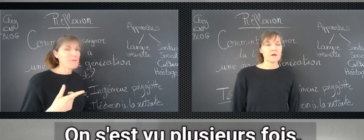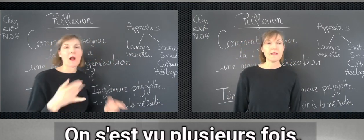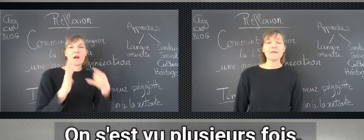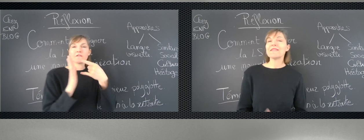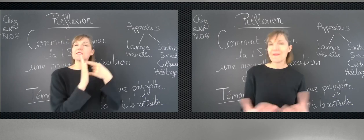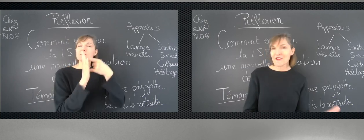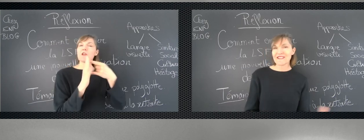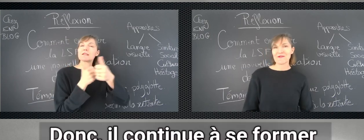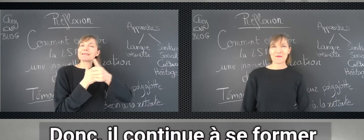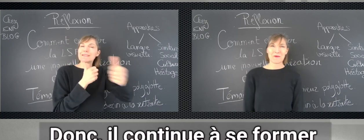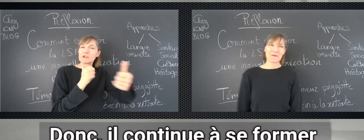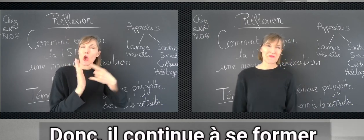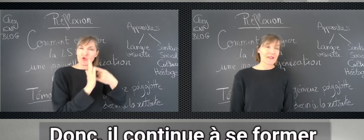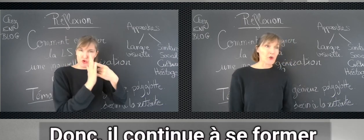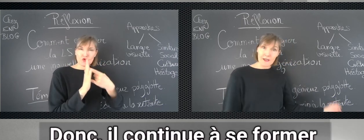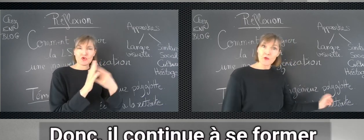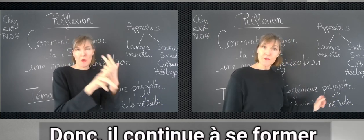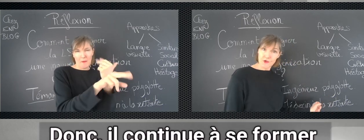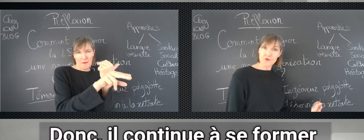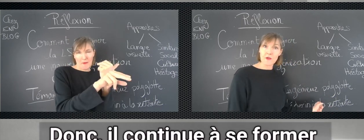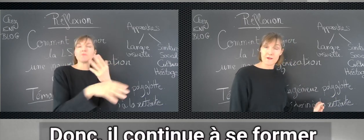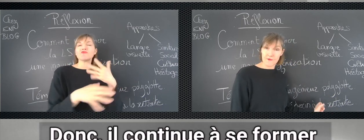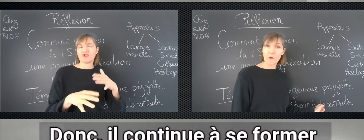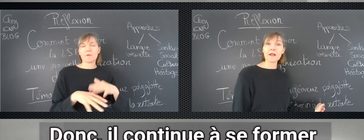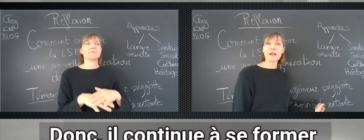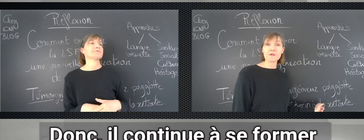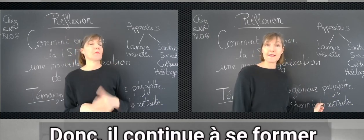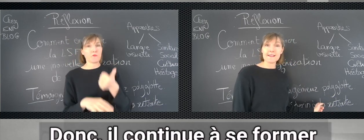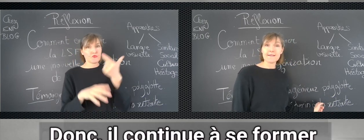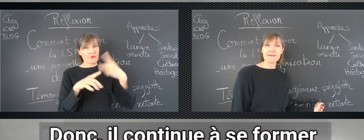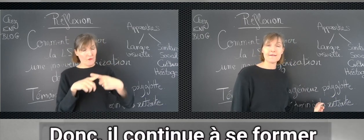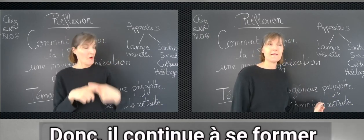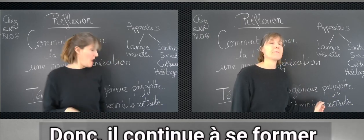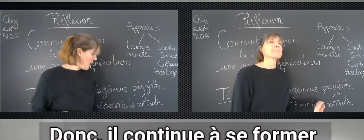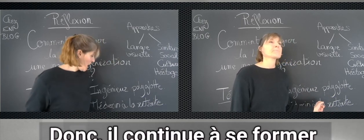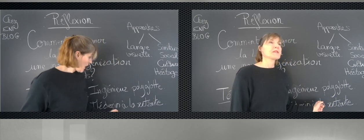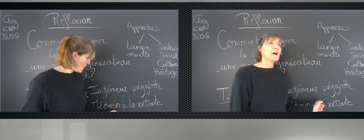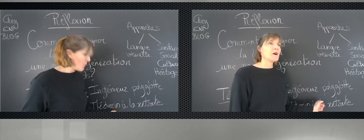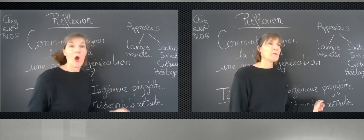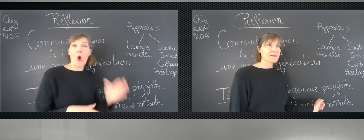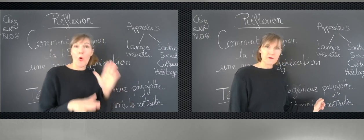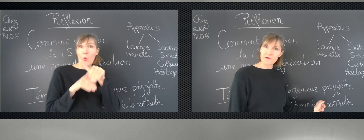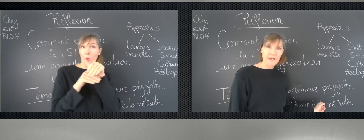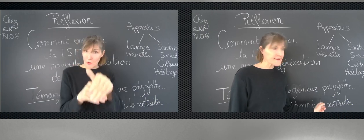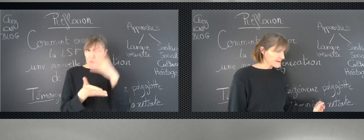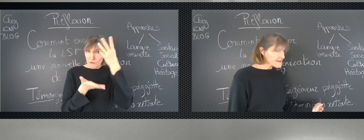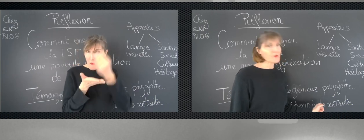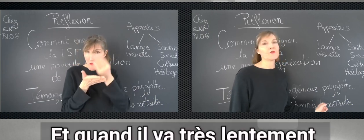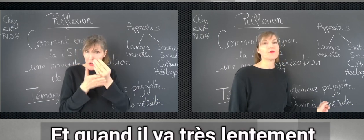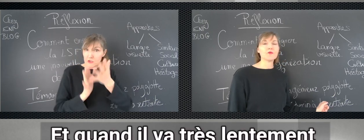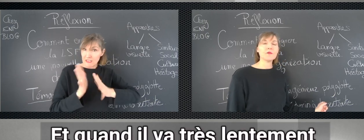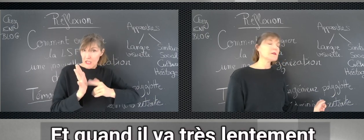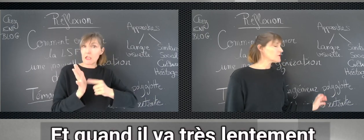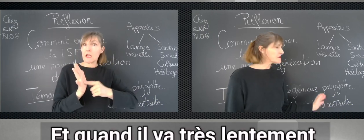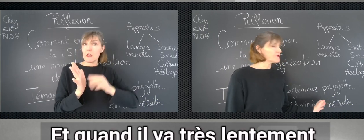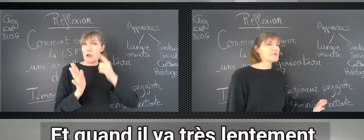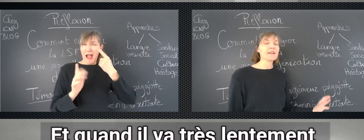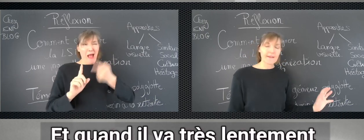il m'a témoigné, justement. Donc, il continue à se former la langue visuelle. Parce que voilà, c'est très important pour lui. Il continue. Il va très